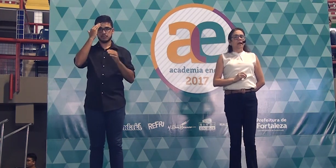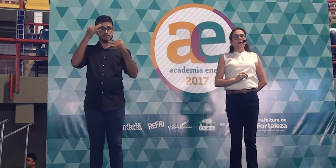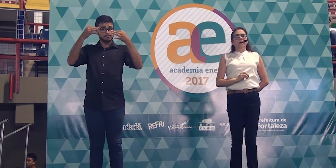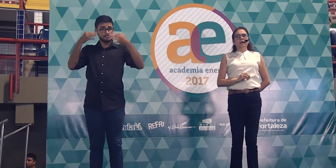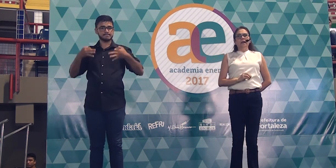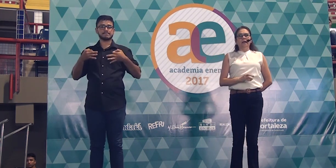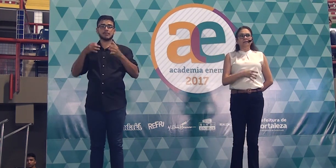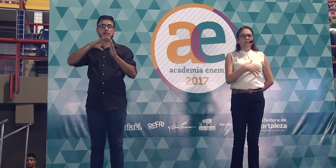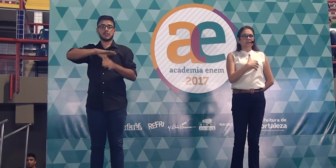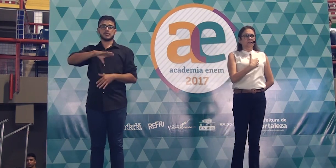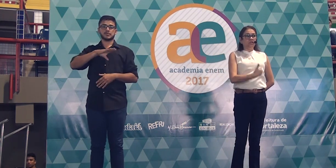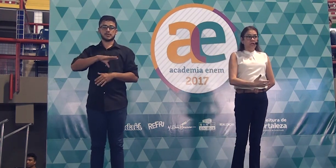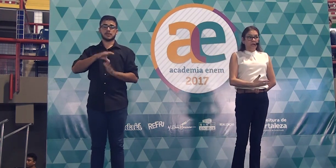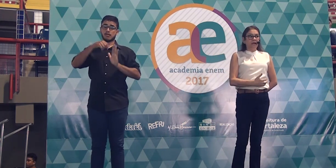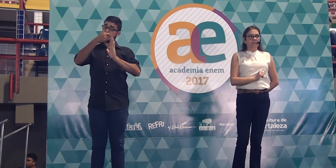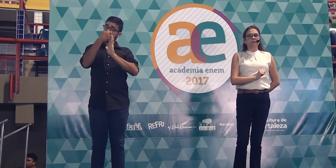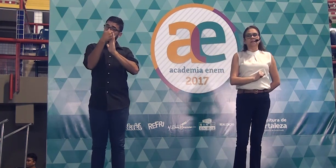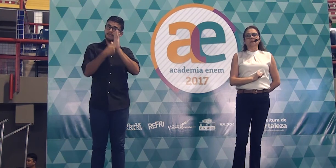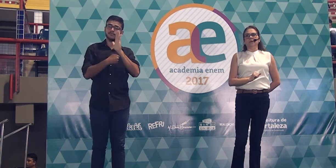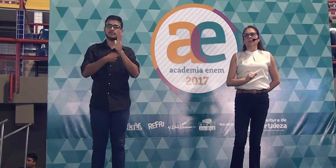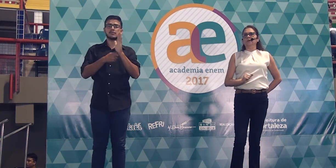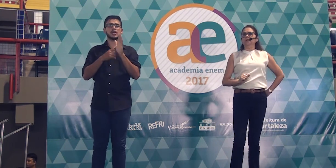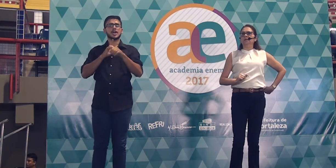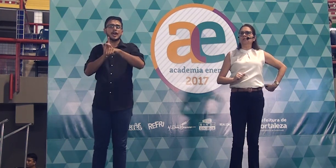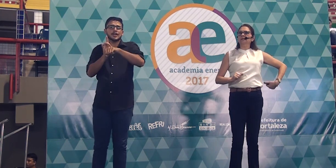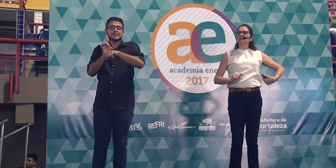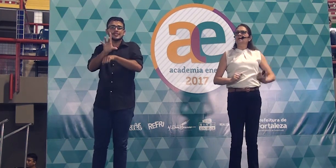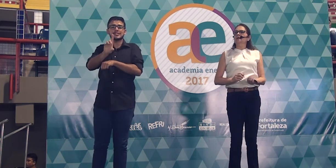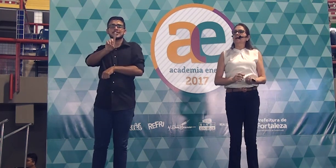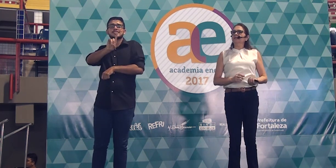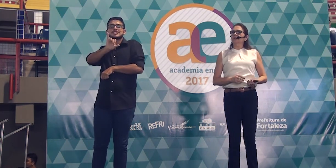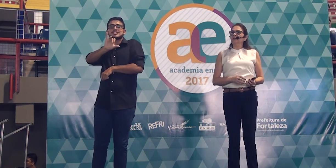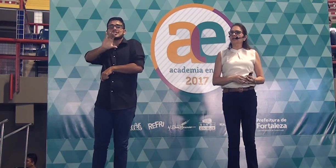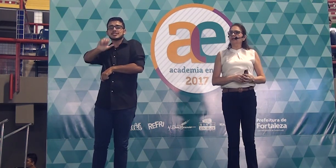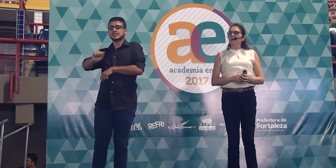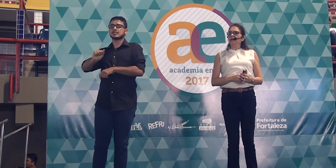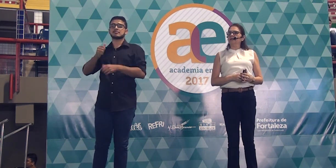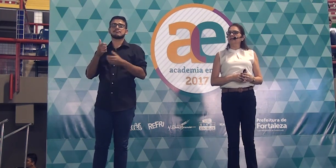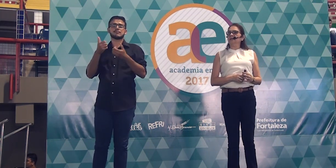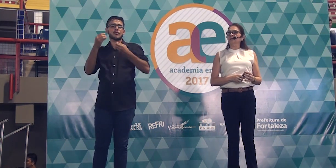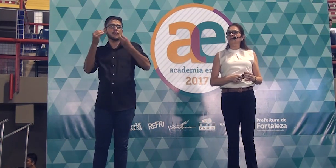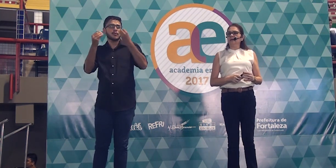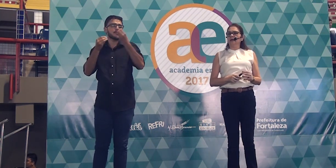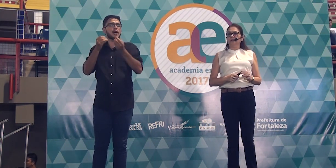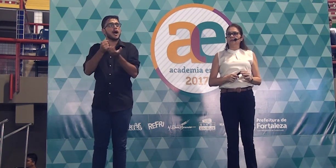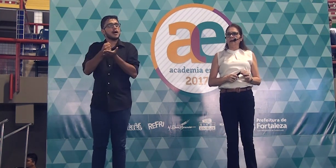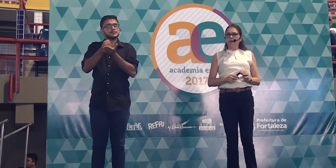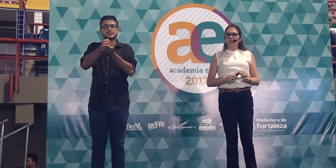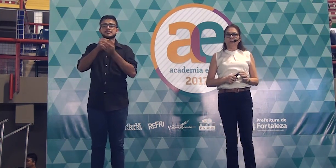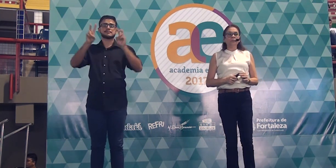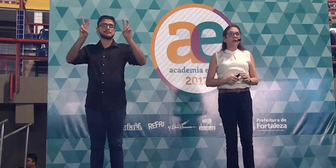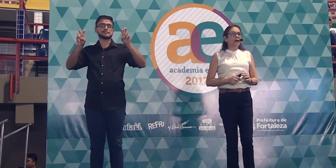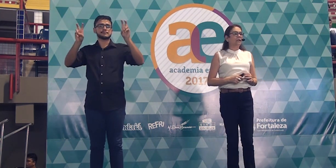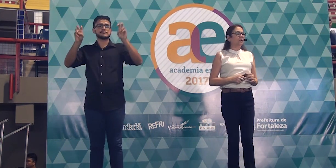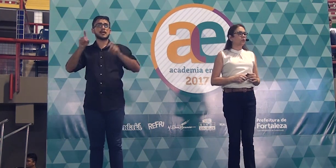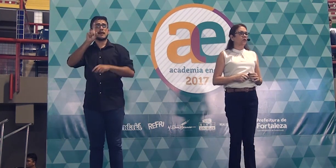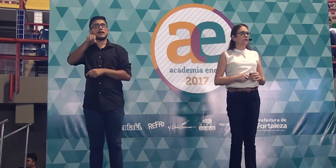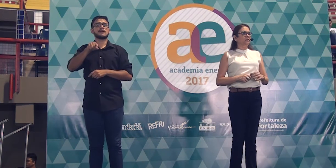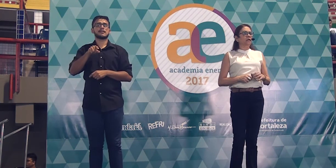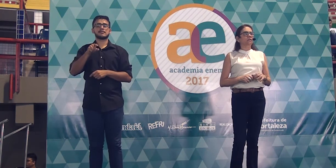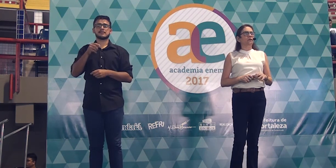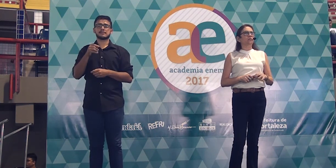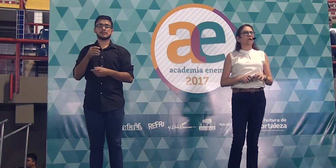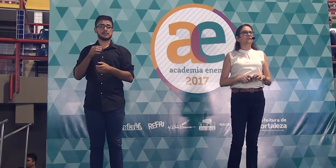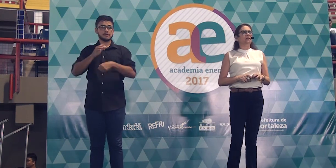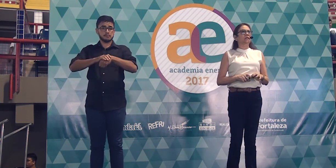essas dicas que são importantes e as outras dicas que dizem respeito àquilo